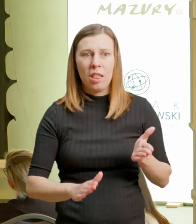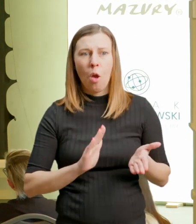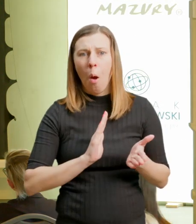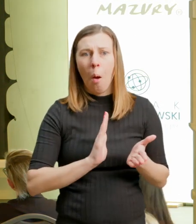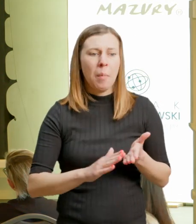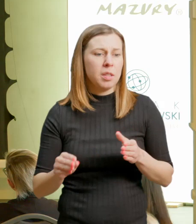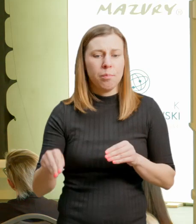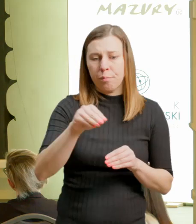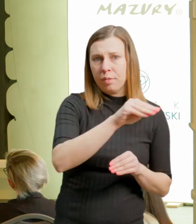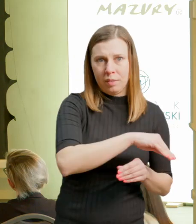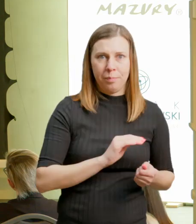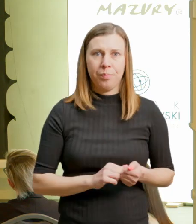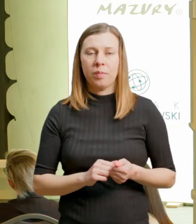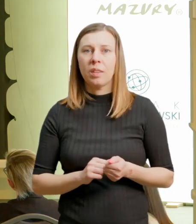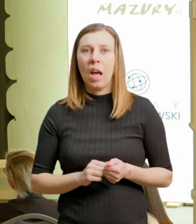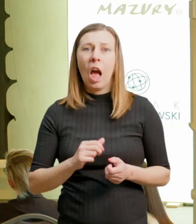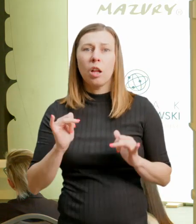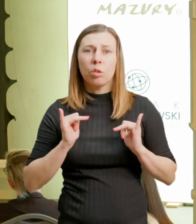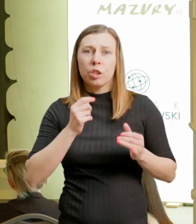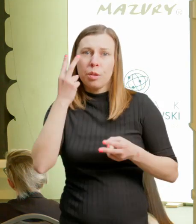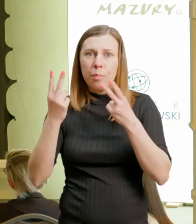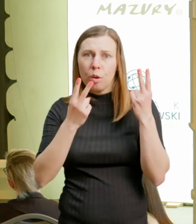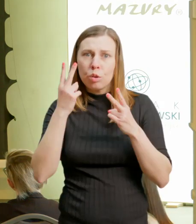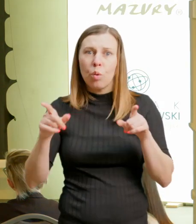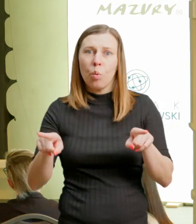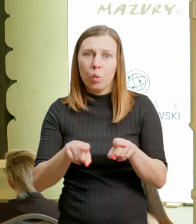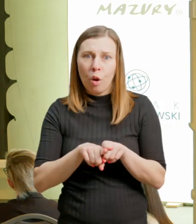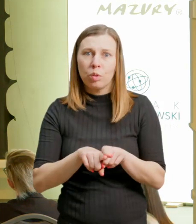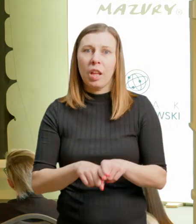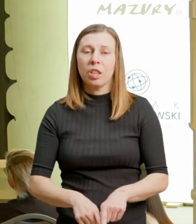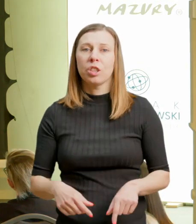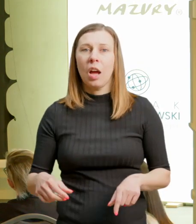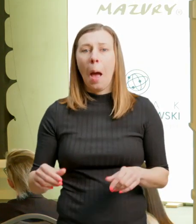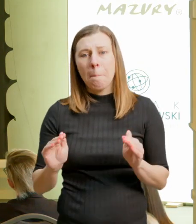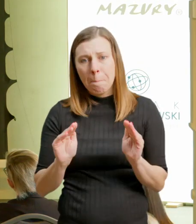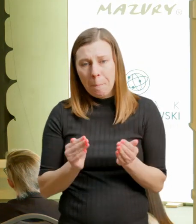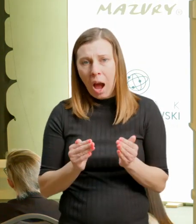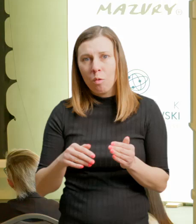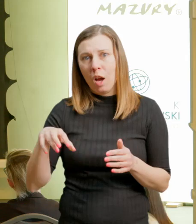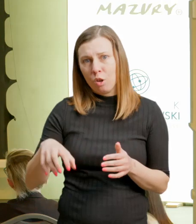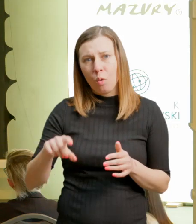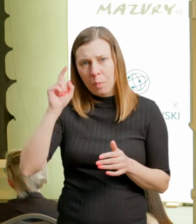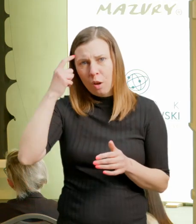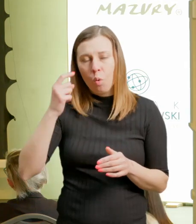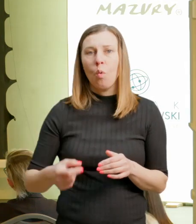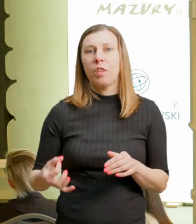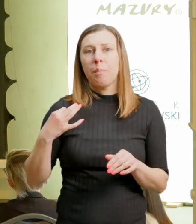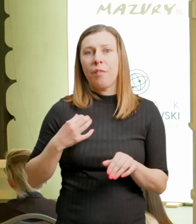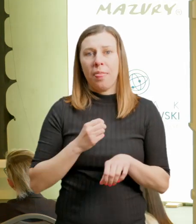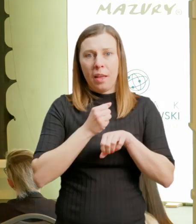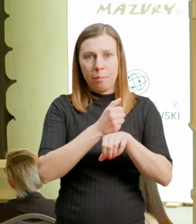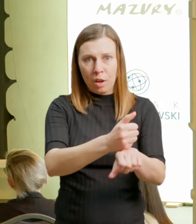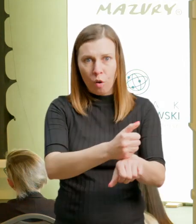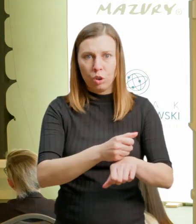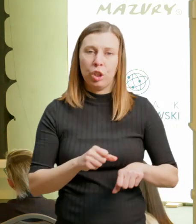poszukują także prywatnych przewodników. Tu otwiera się szansa właśnie dla przewodników, tak? Którzy